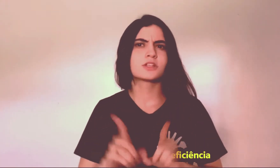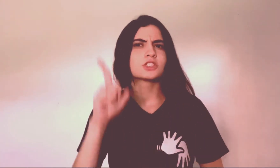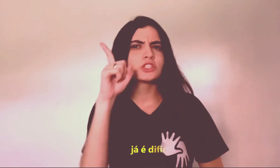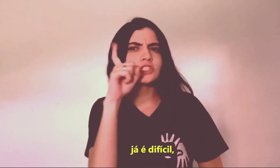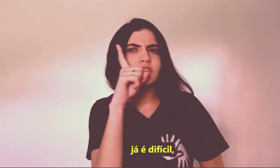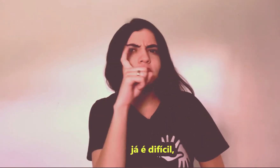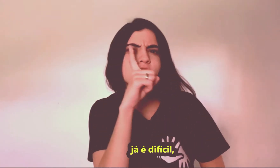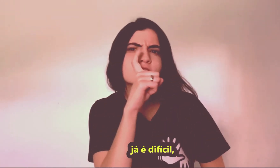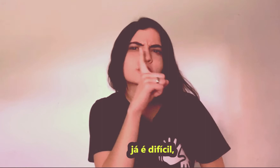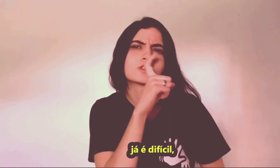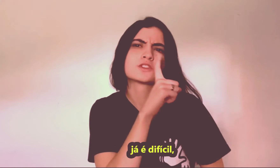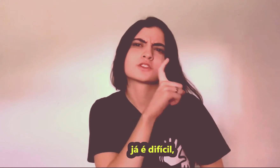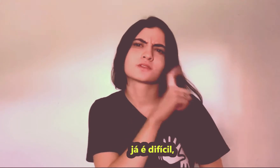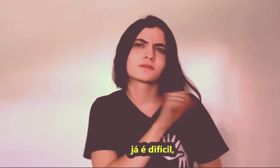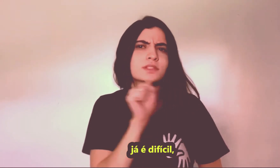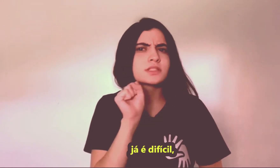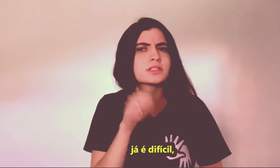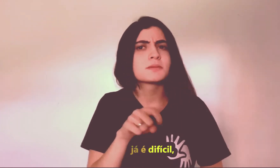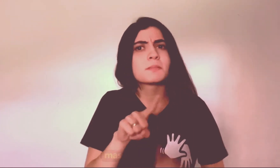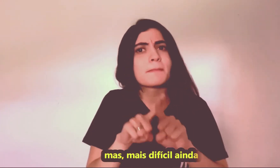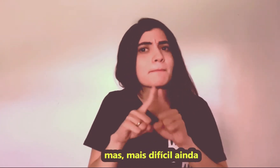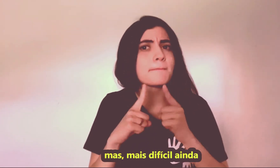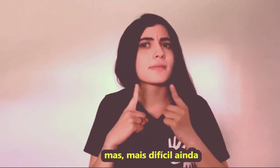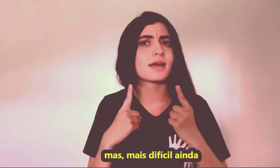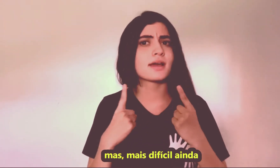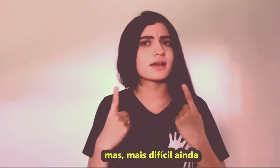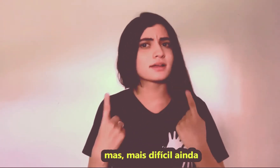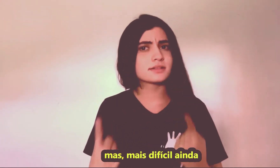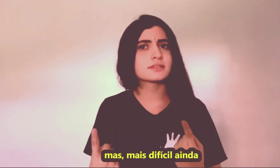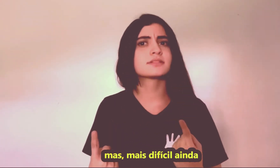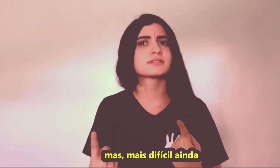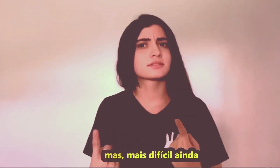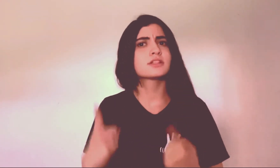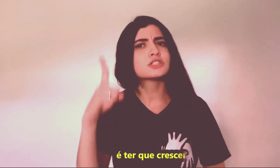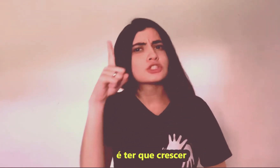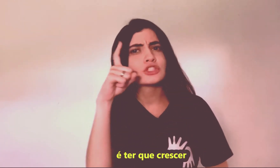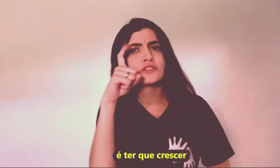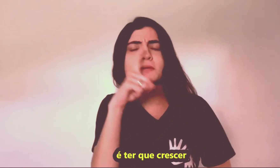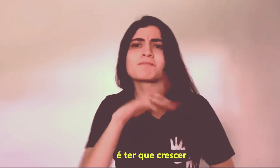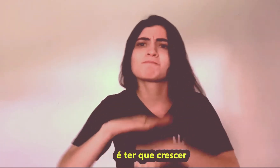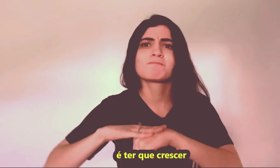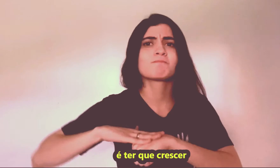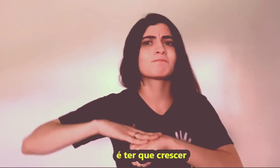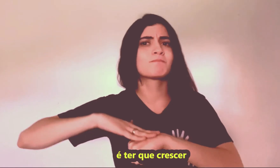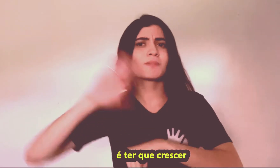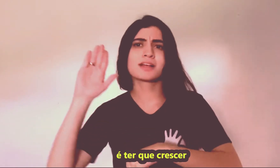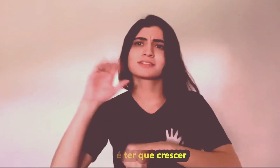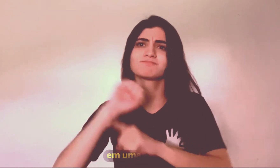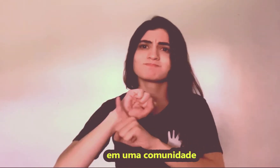é difícil. Mas, mais difícil ainda é ter que crescer em uma